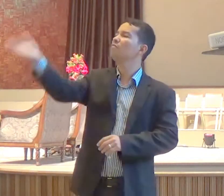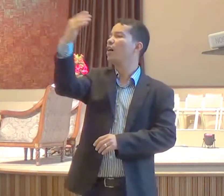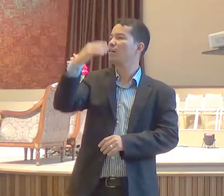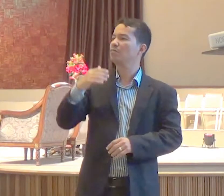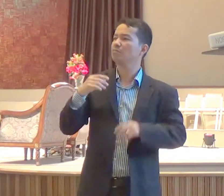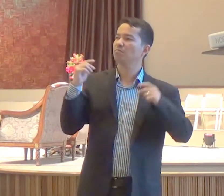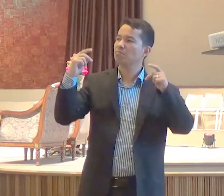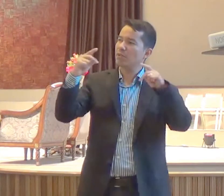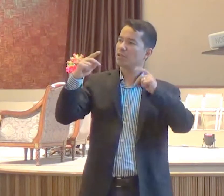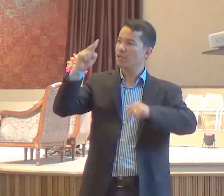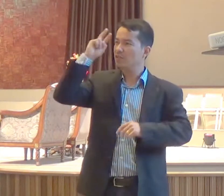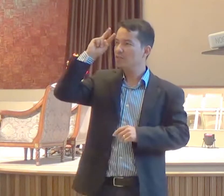como?